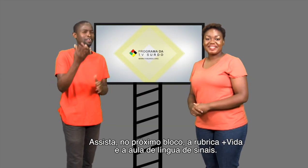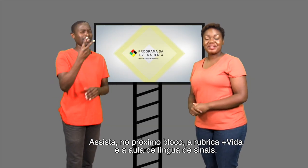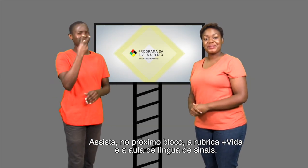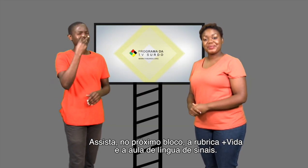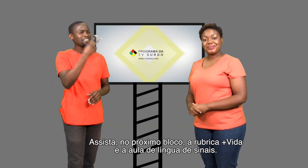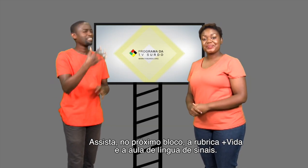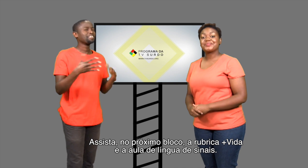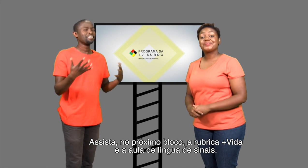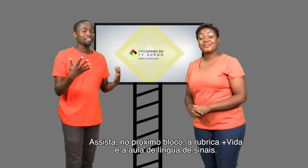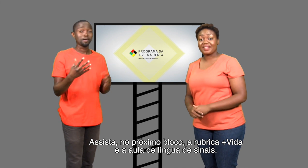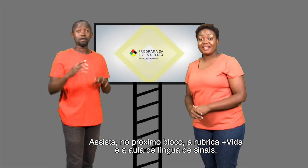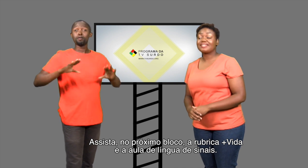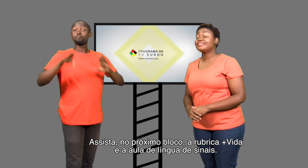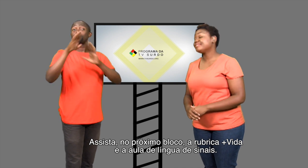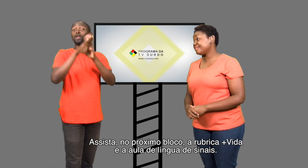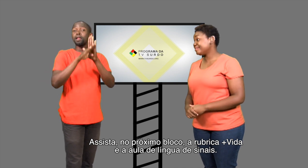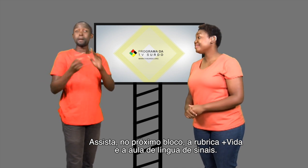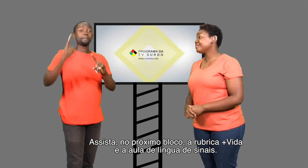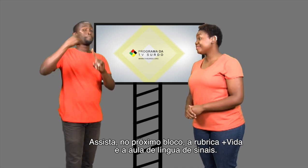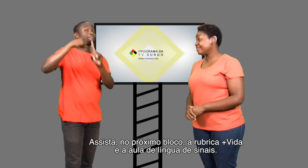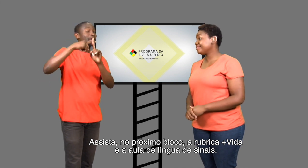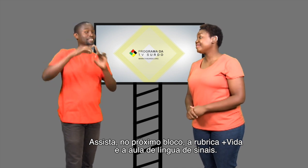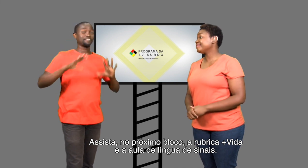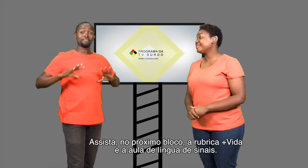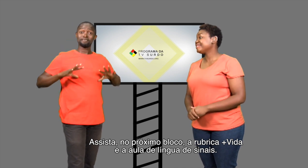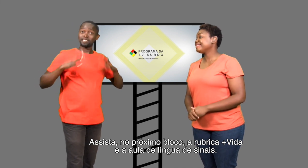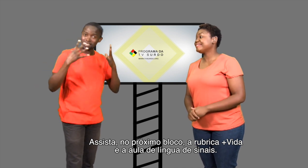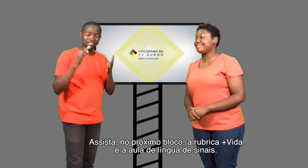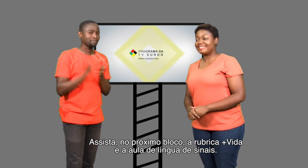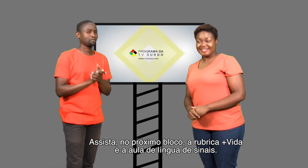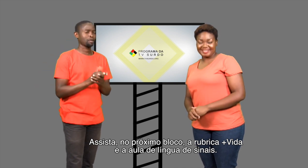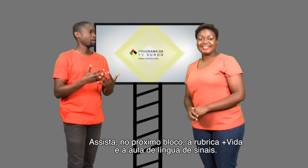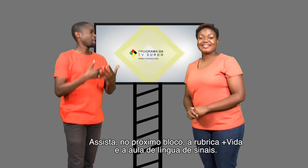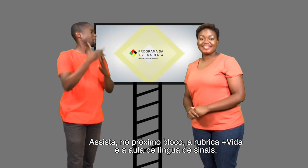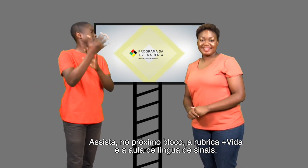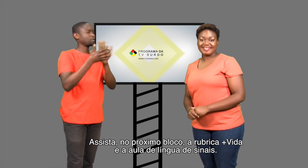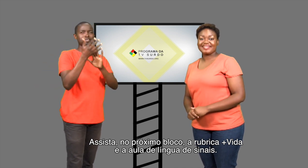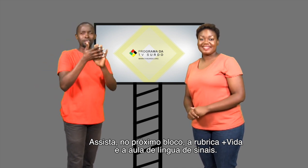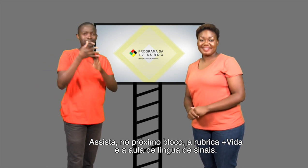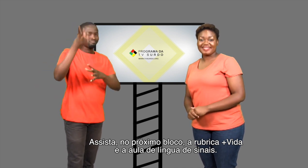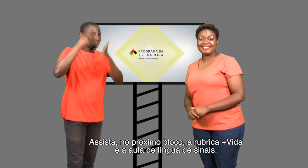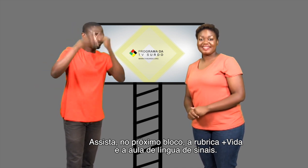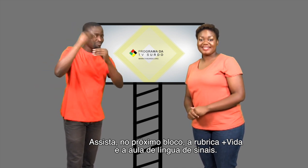Assista no próximo bloco a rubrica Mais Vida e a aula de língua de sinais.